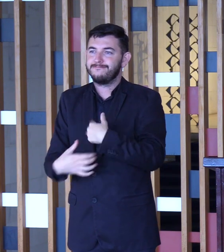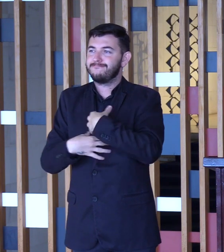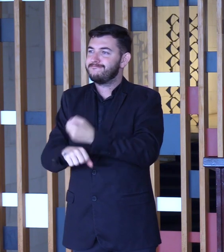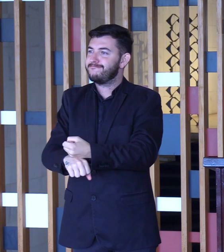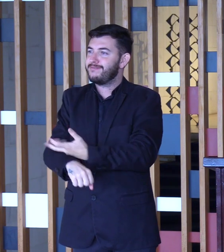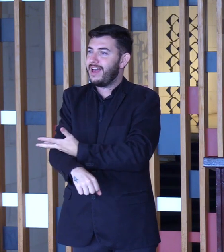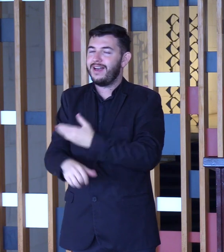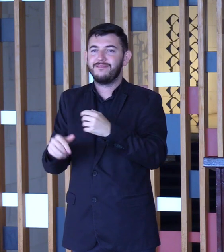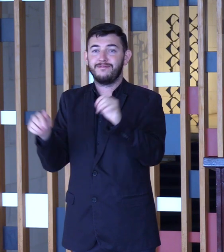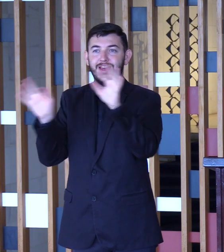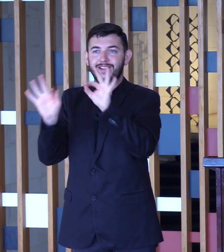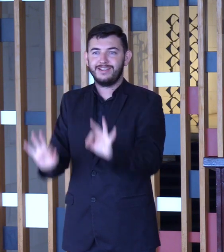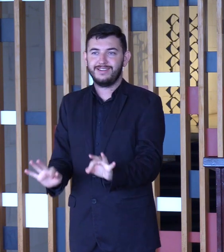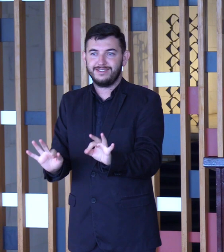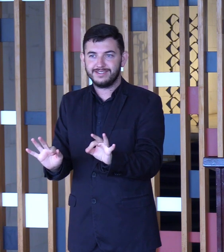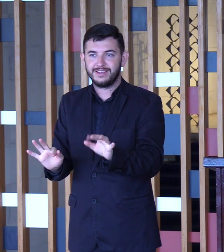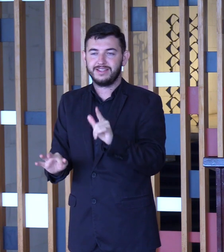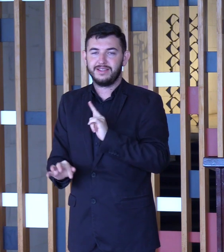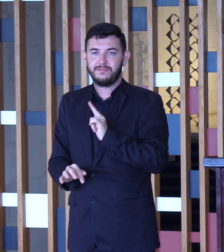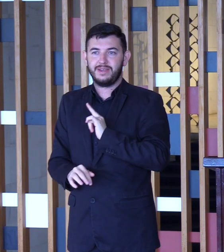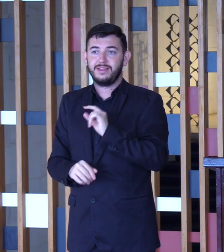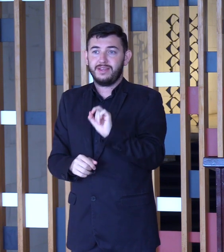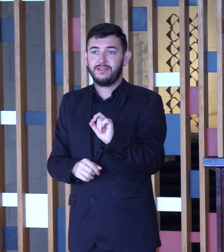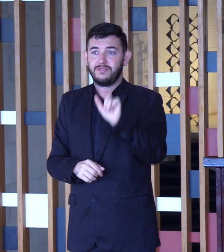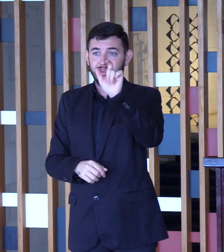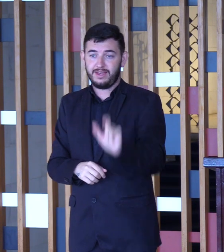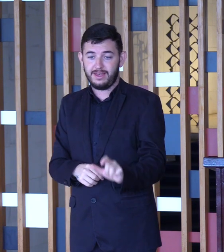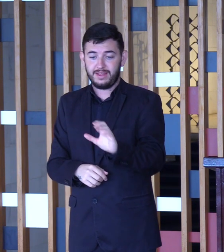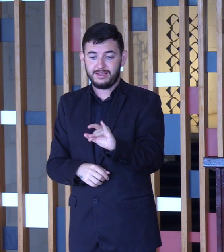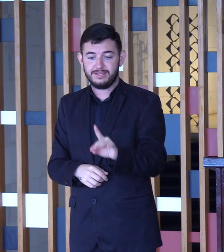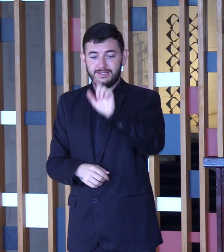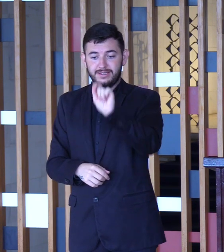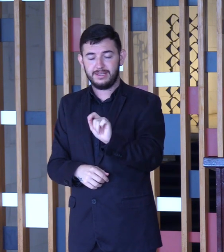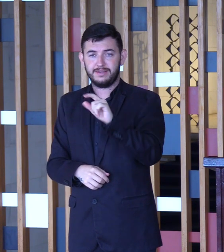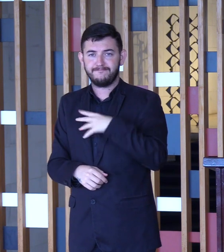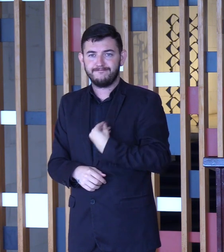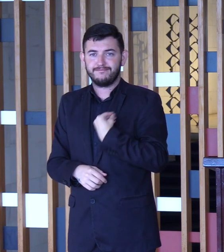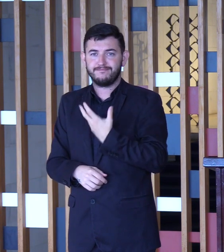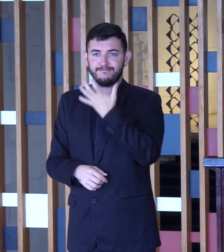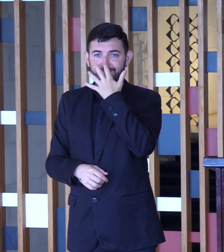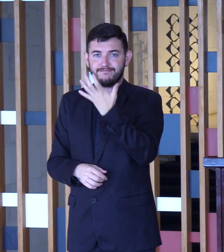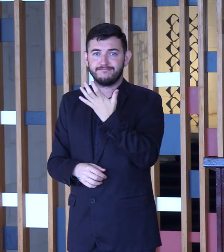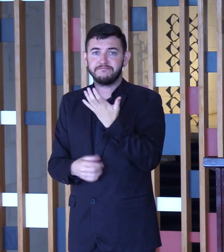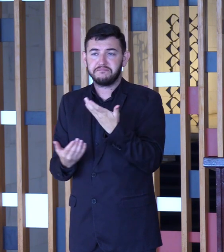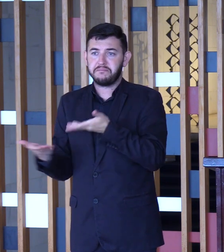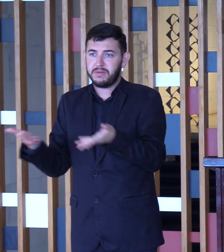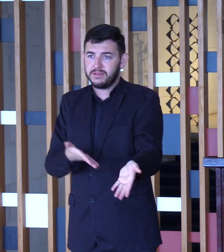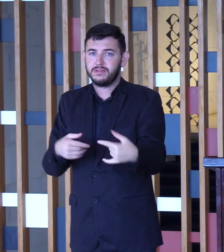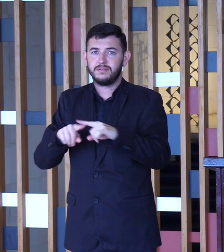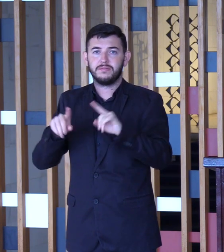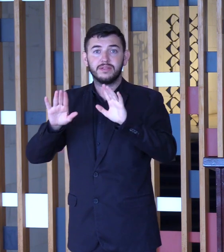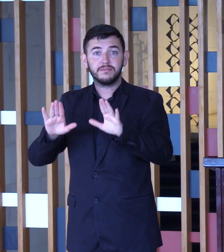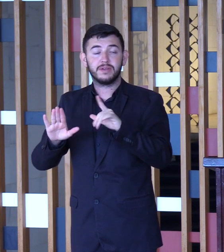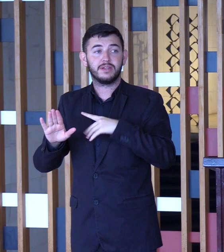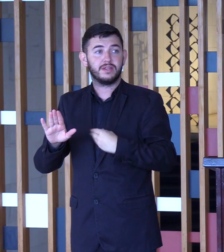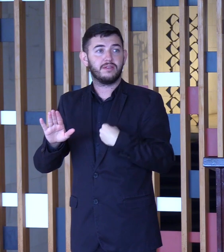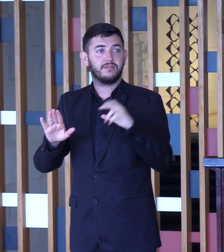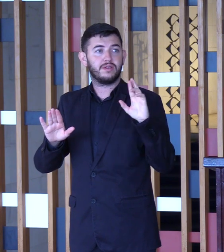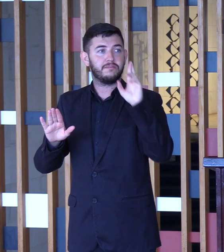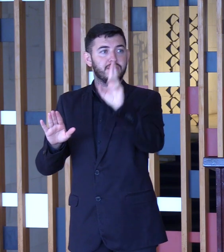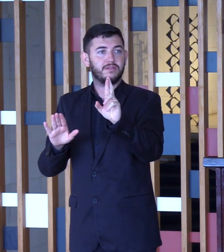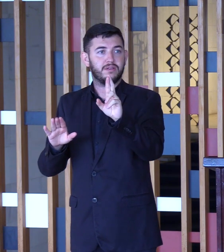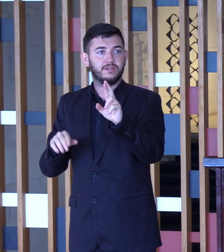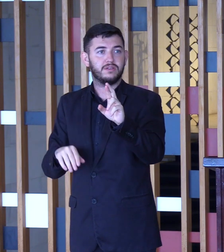como testemunha, a governadora Cida Borghetti, porque está aqui presente também o representante do Ministério Público do Distrito Federal e